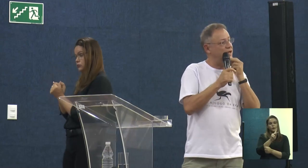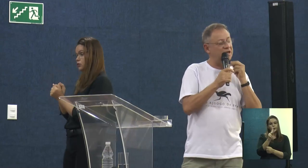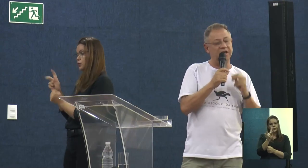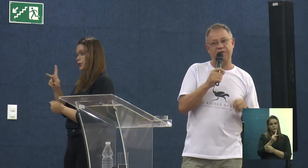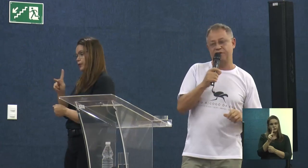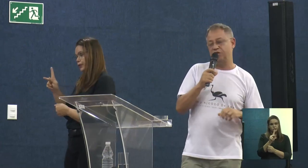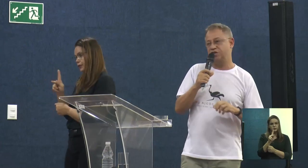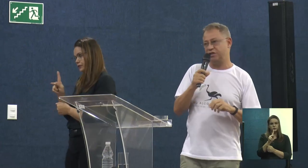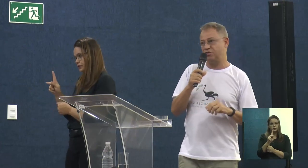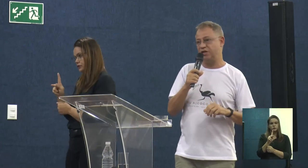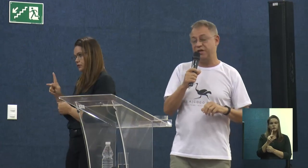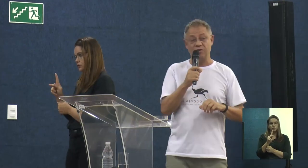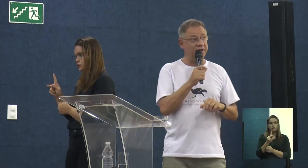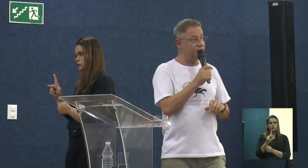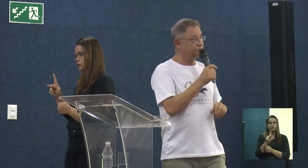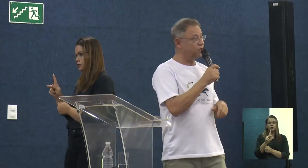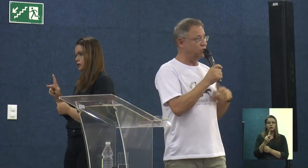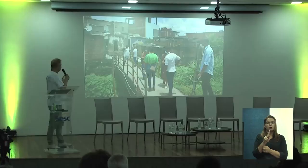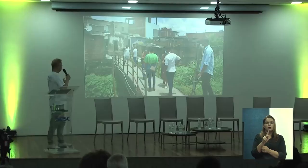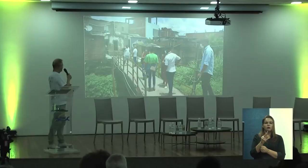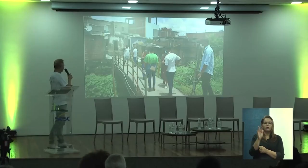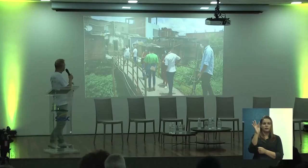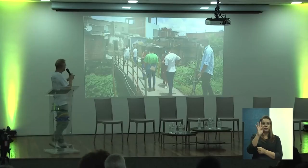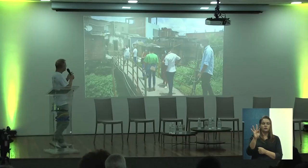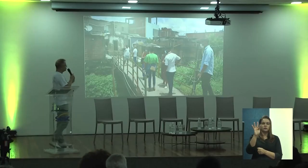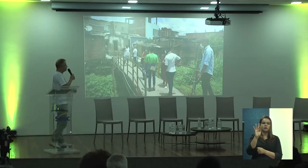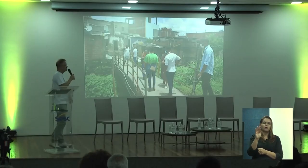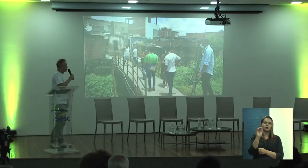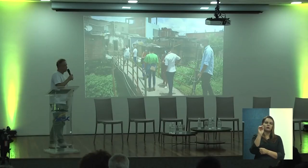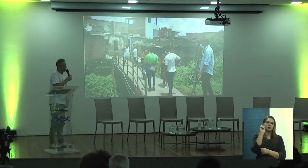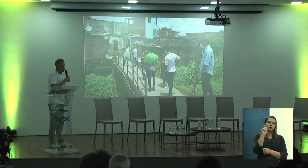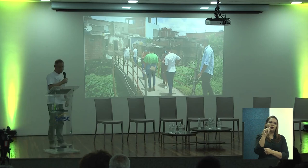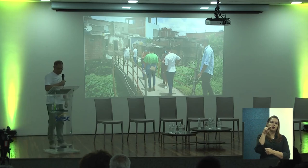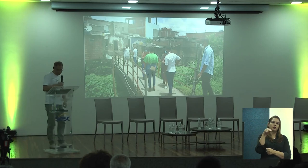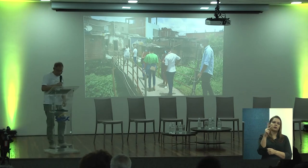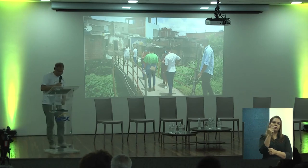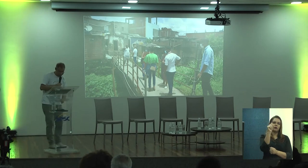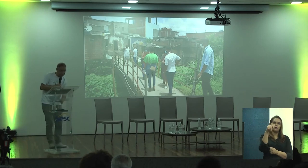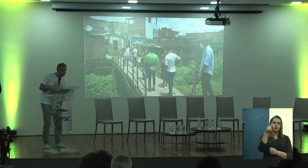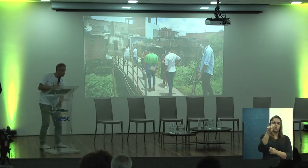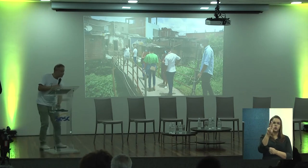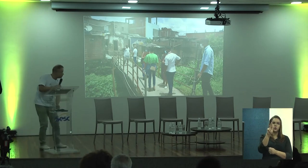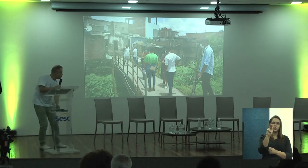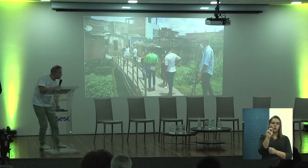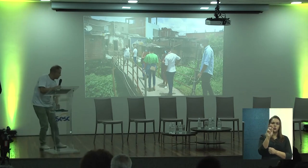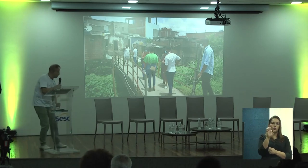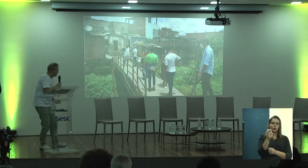Faculdade de Arquitetura em Anguera, que nós tínhamos uma relação, e os funcionários da prefeitura.